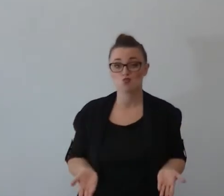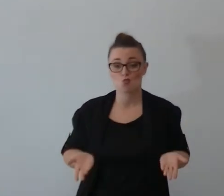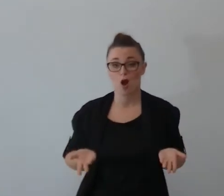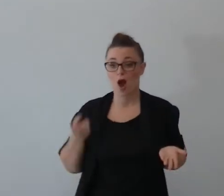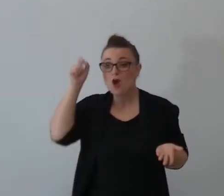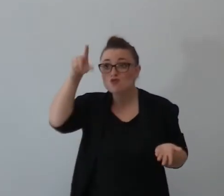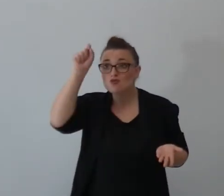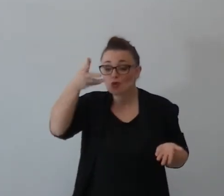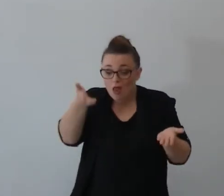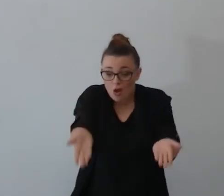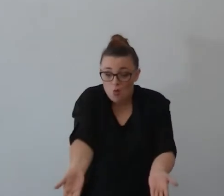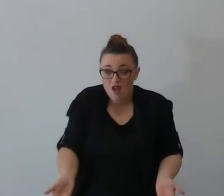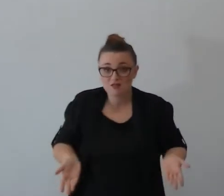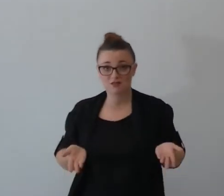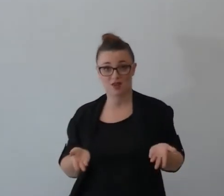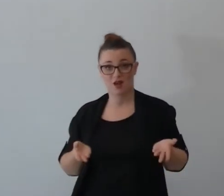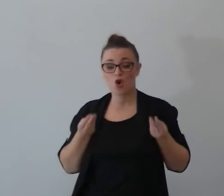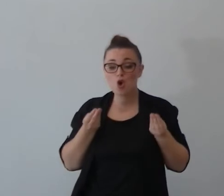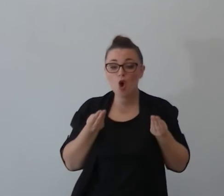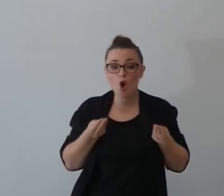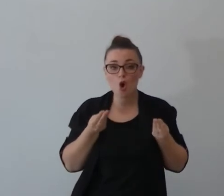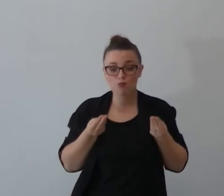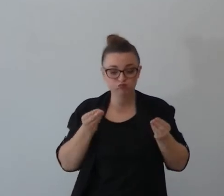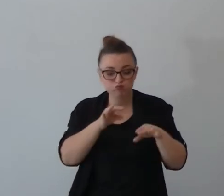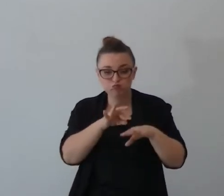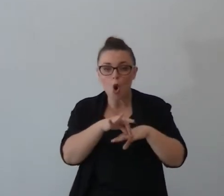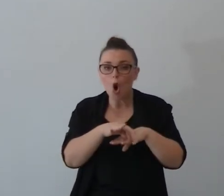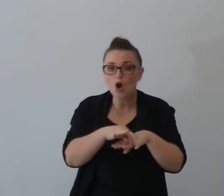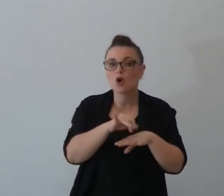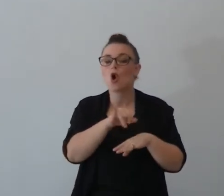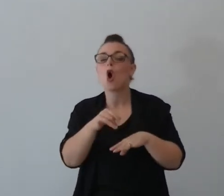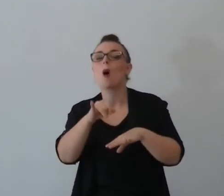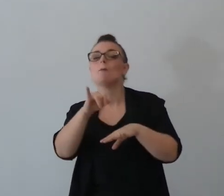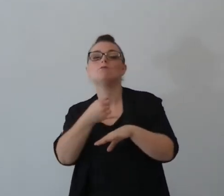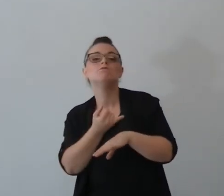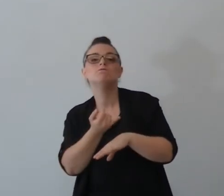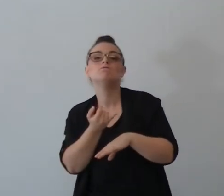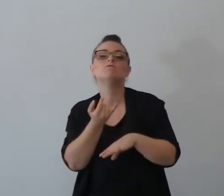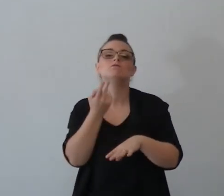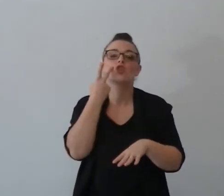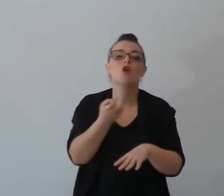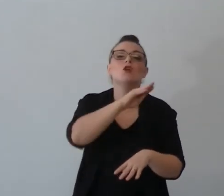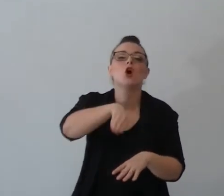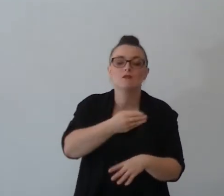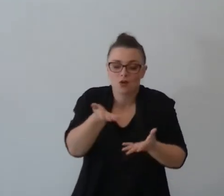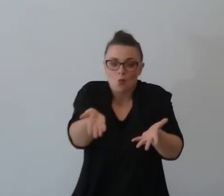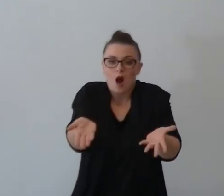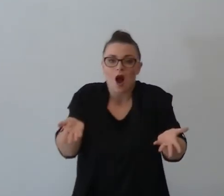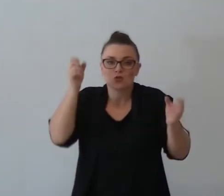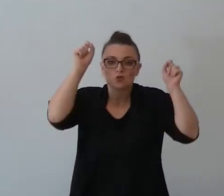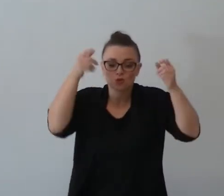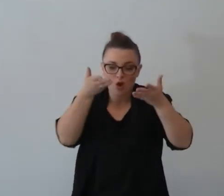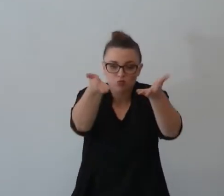la cultura questa, e io la moglie e io moglie o il marito li devo trovare qua, in questa cultura.